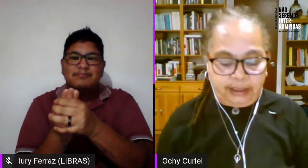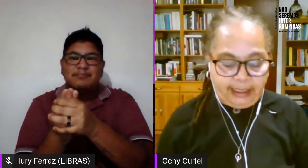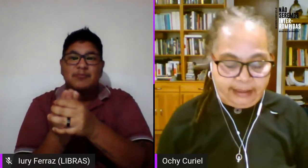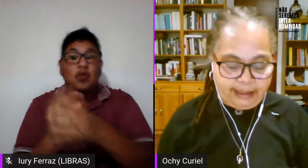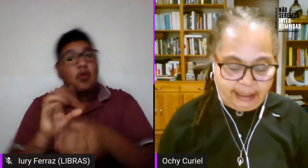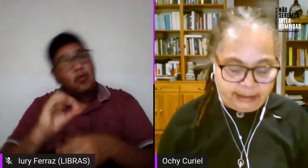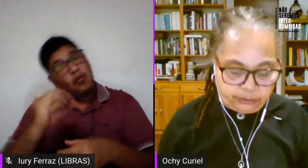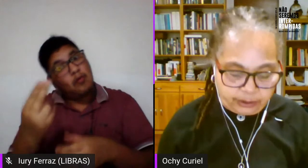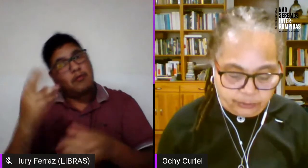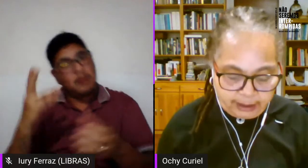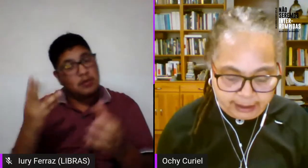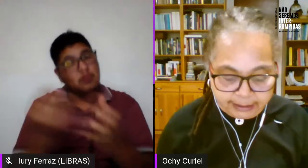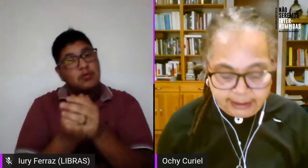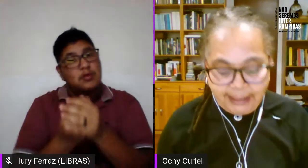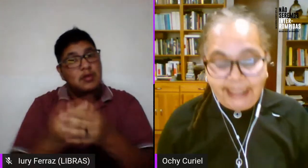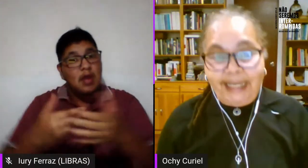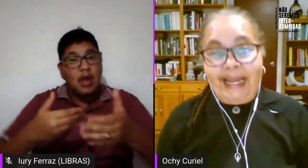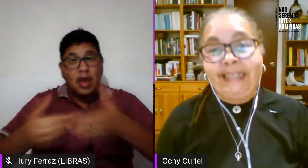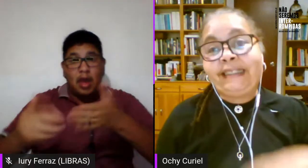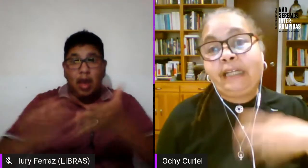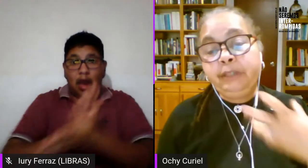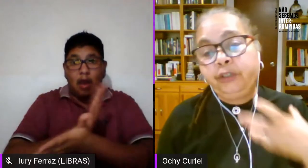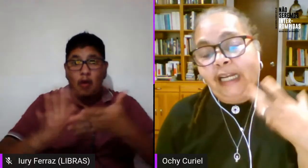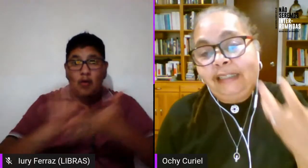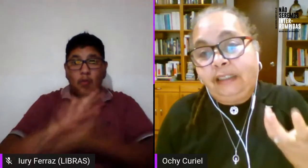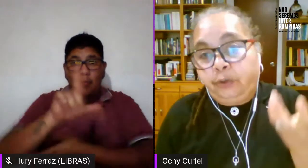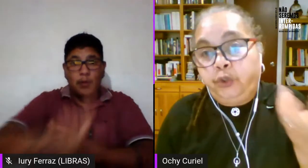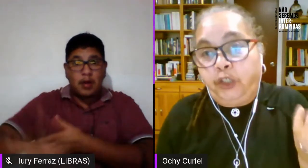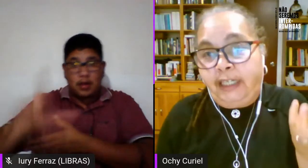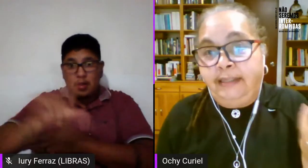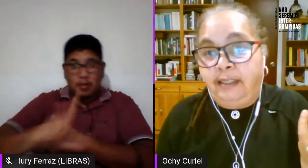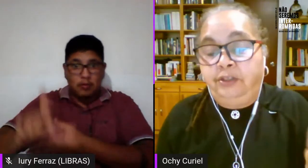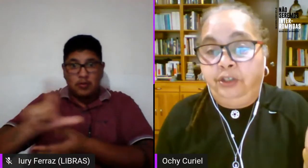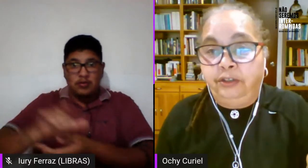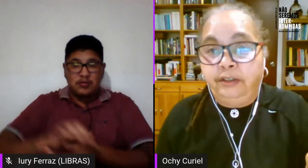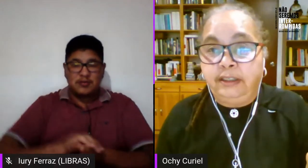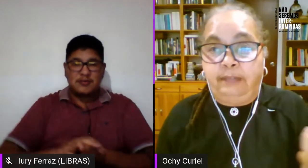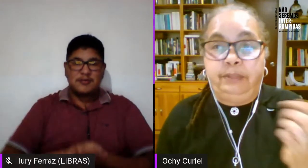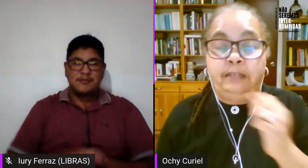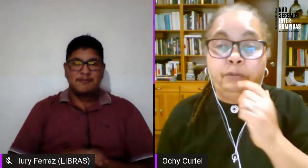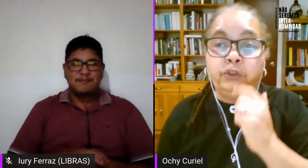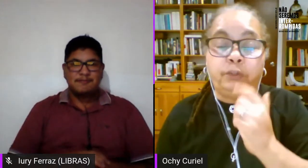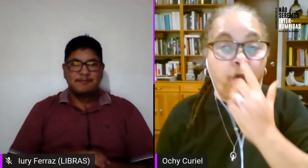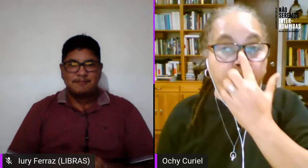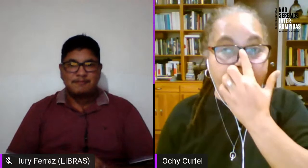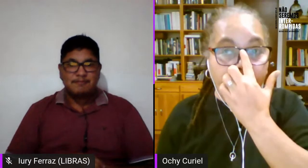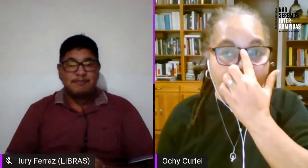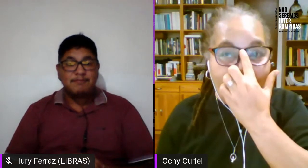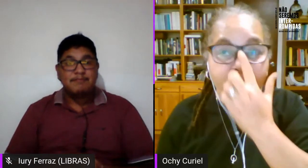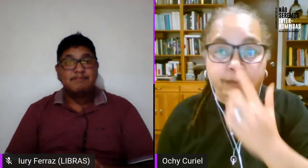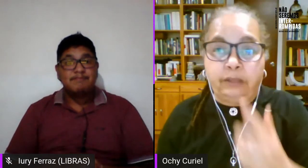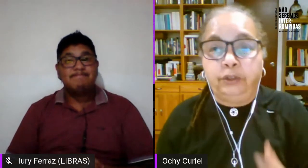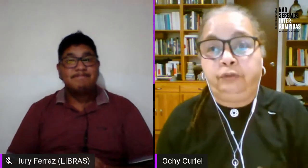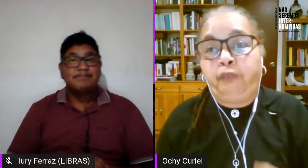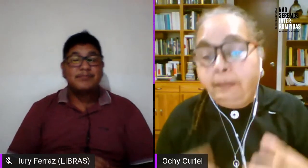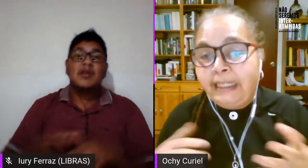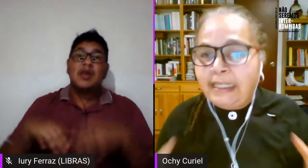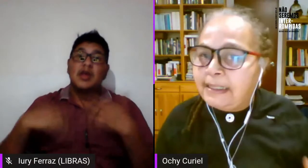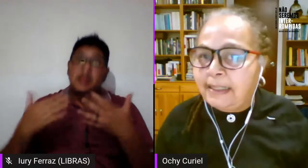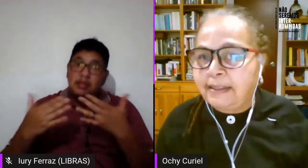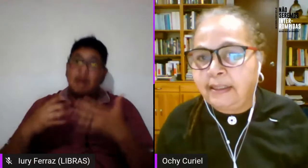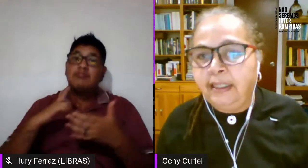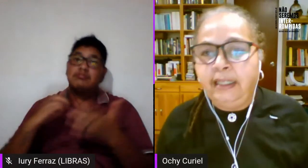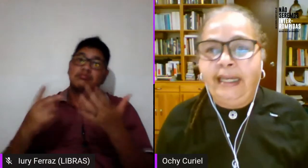modelo de la heterosexualidad en términos de la institucionalización también muchos movimientos lésbicos